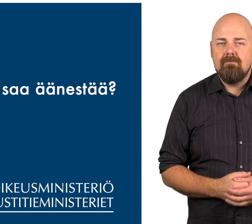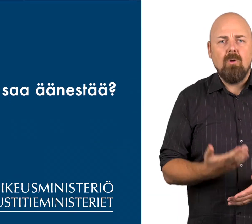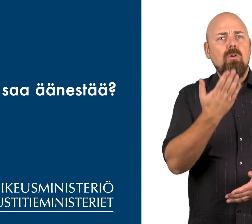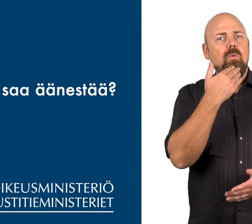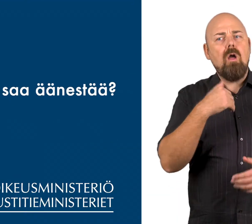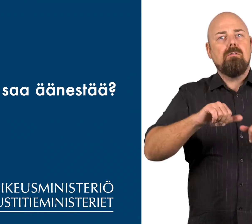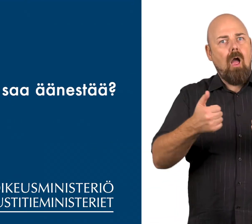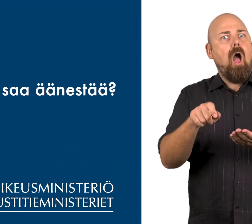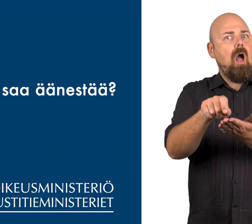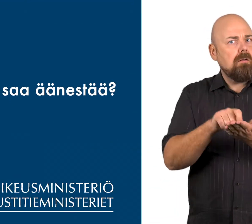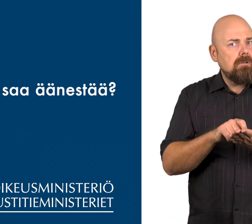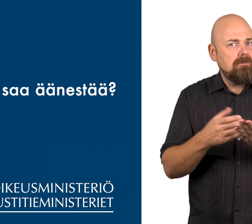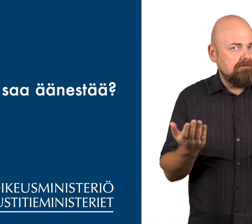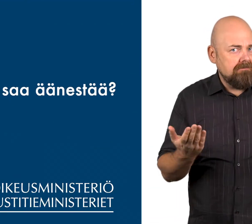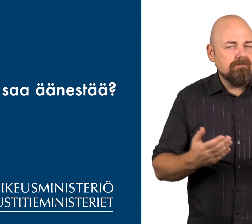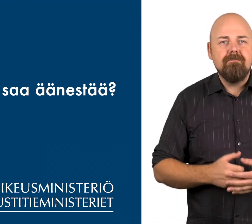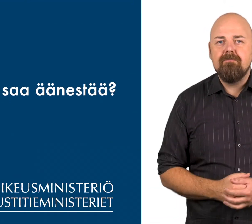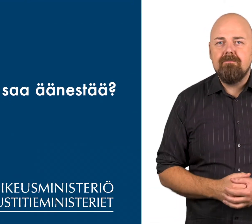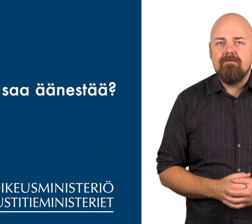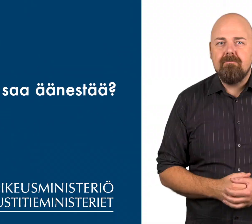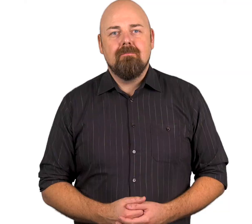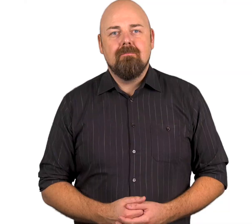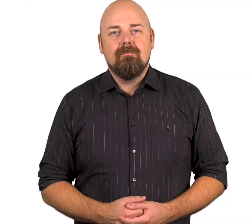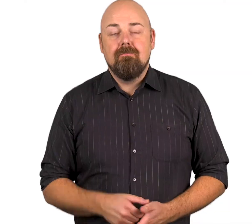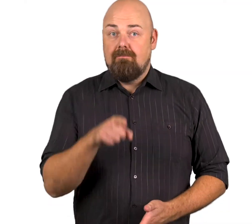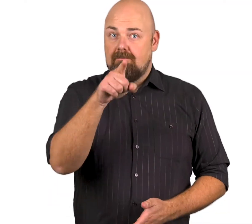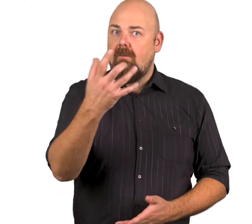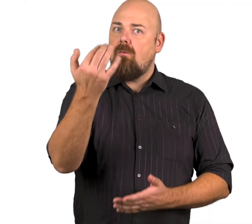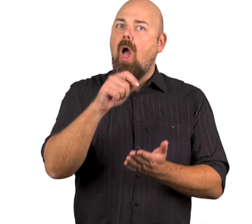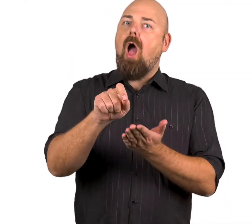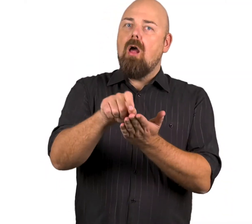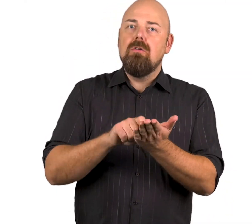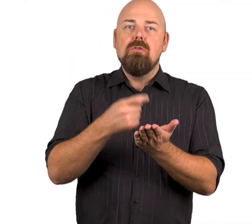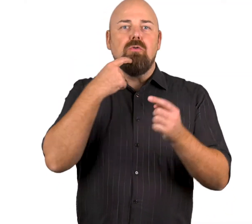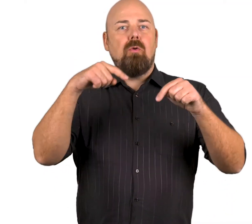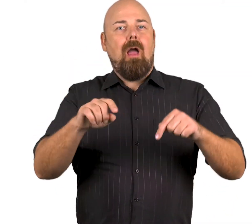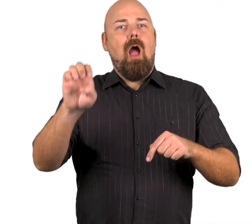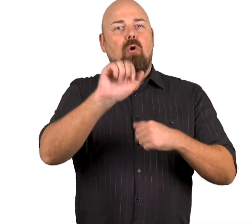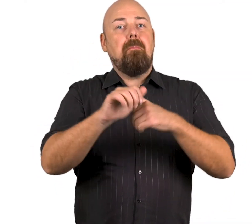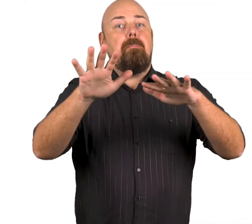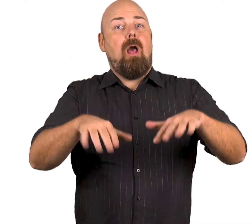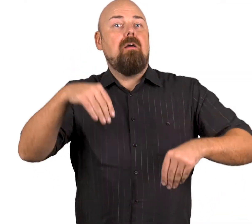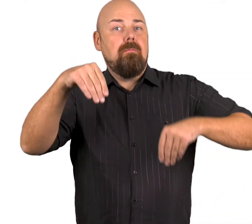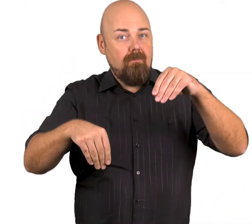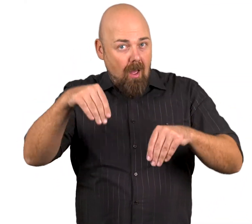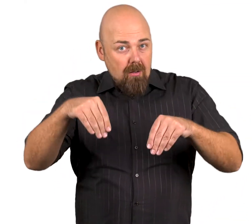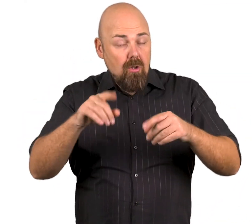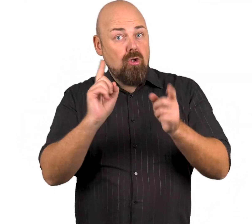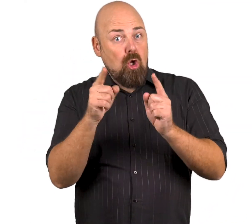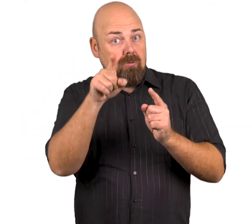Kuka saa äänestää? Sinä voit äänestää Suomen europarlamenttivaaleissa,